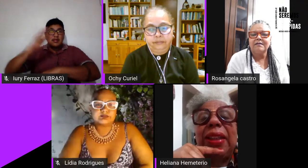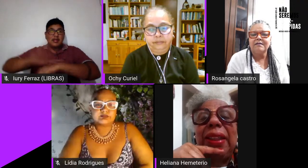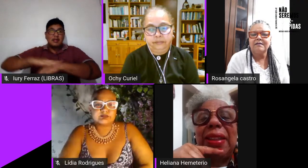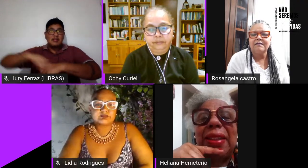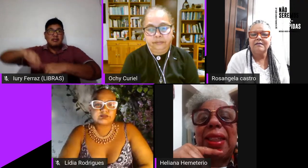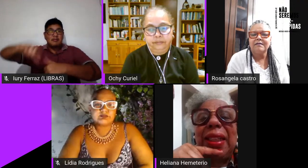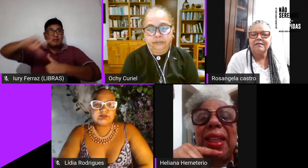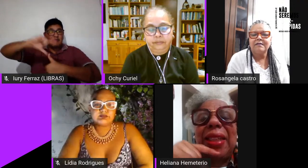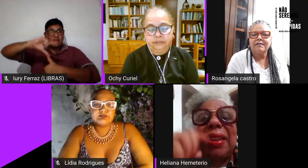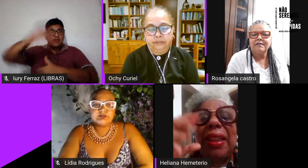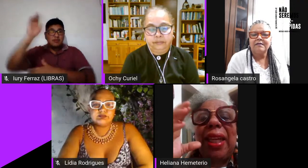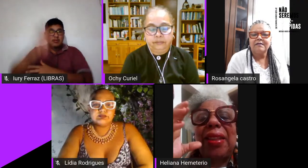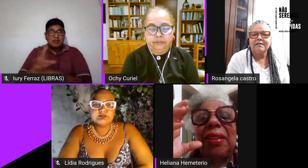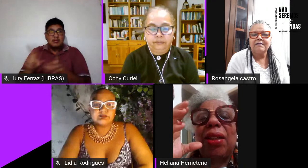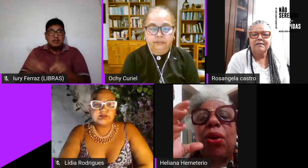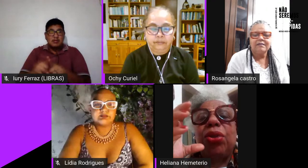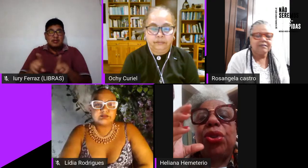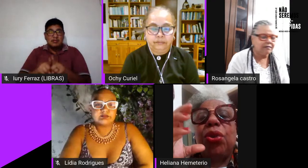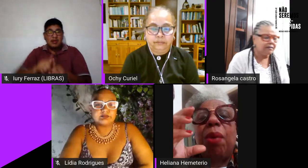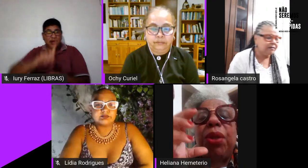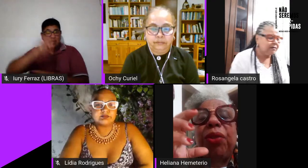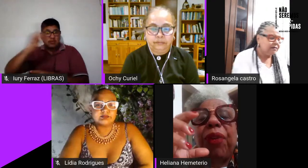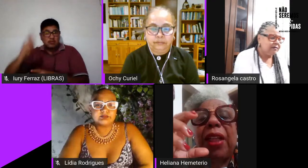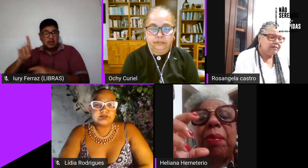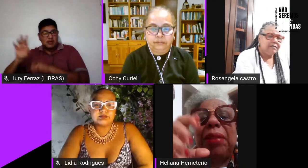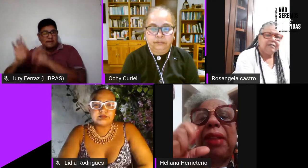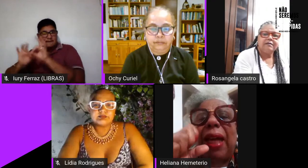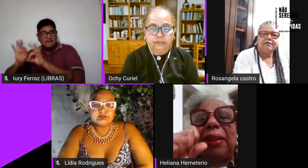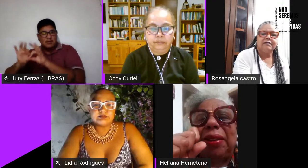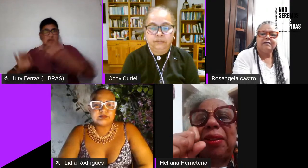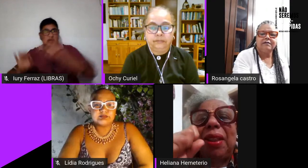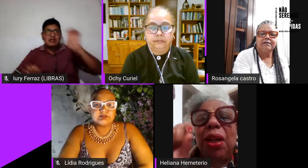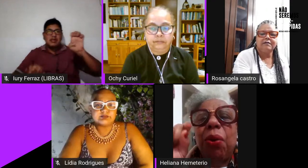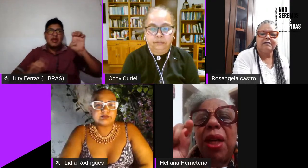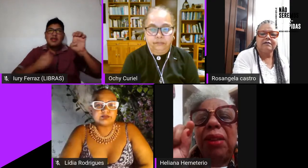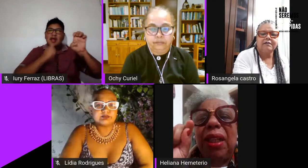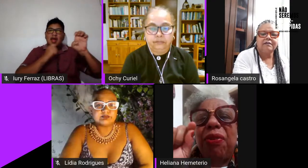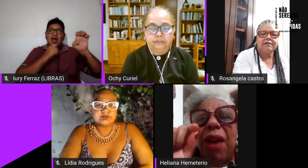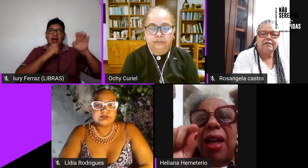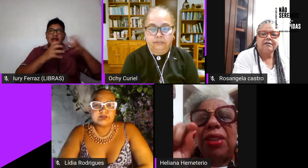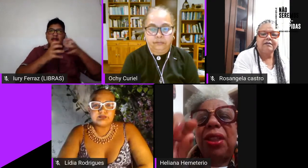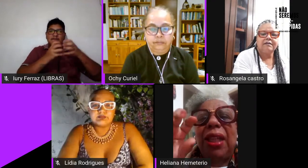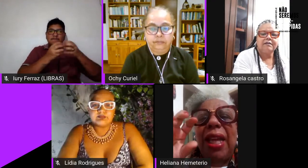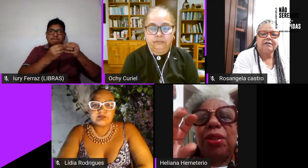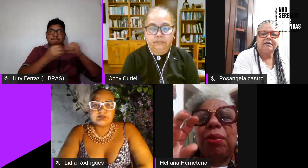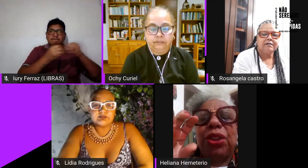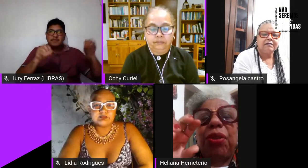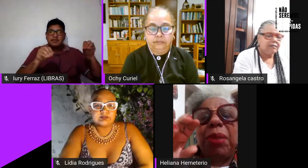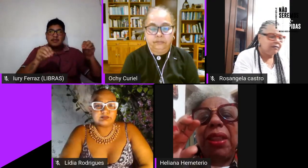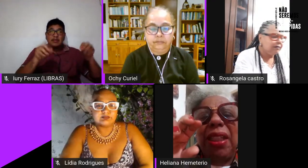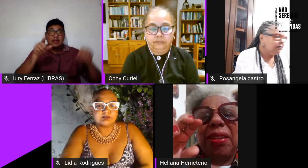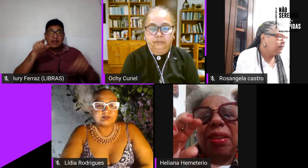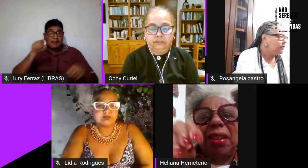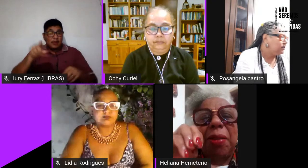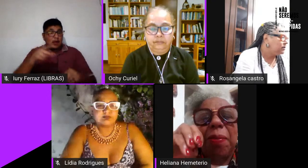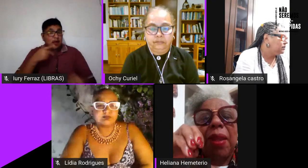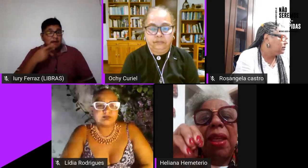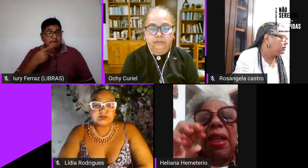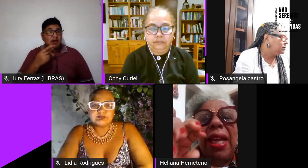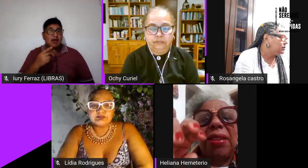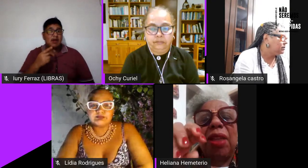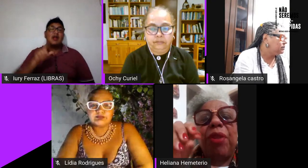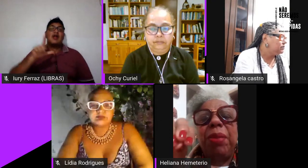reorganiza e a esquerda continua muito fragmentada quando ela fala de lésbicas feministas